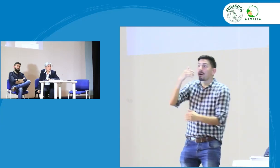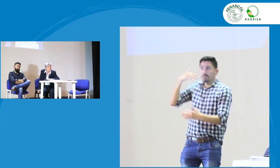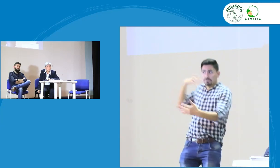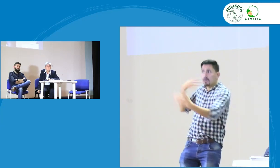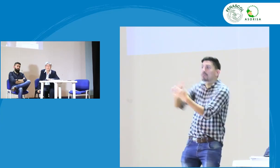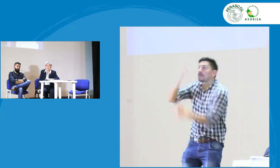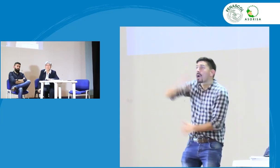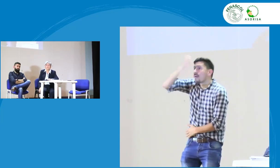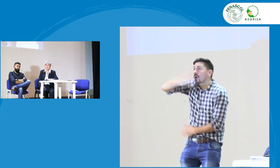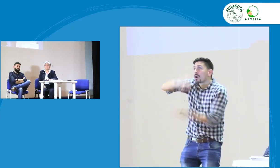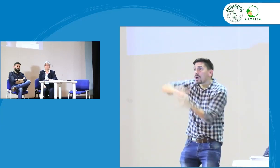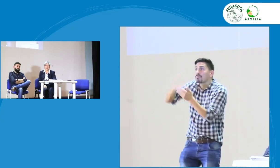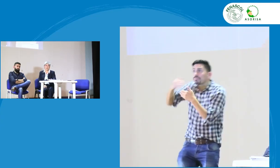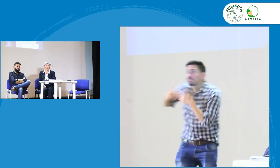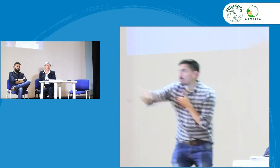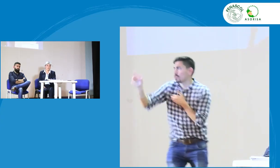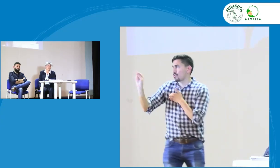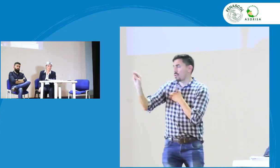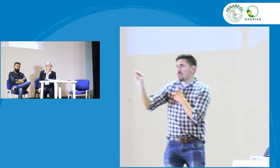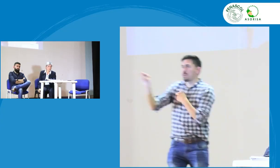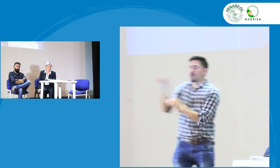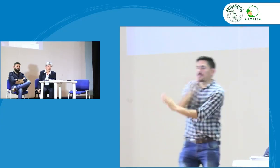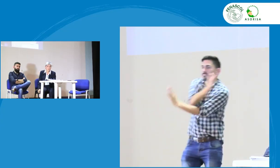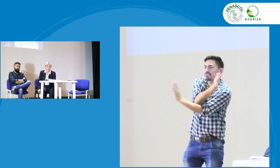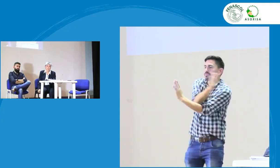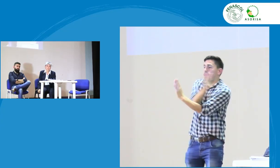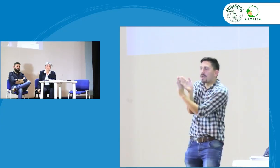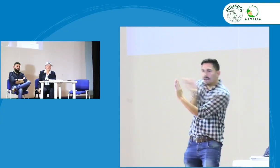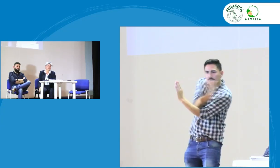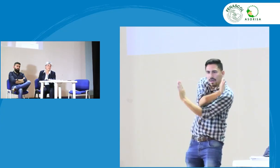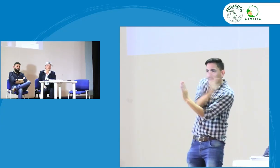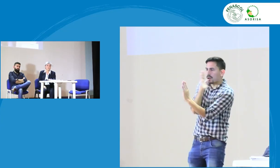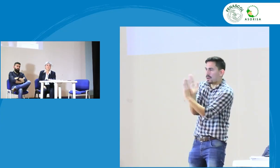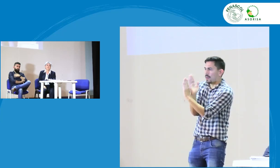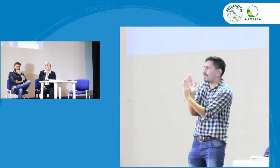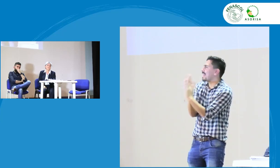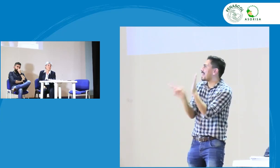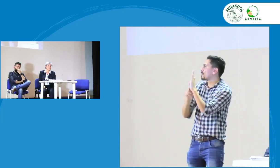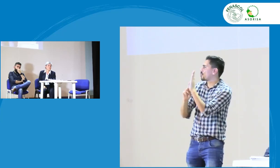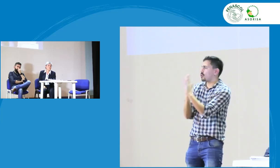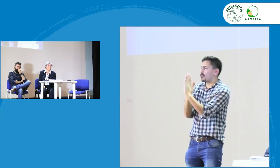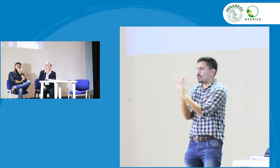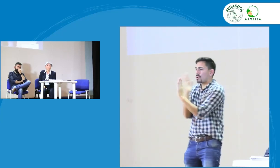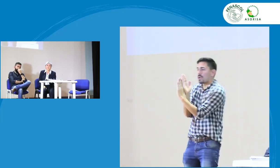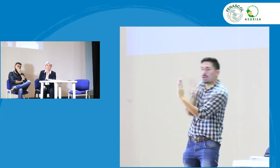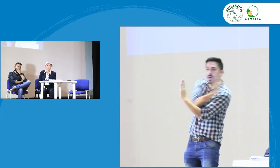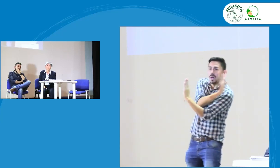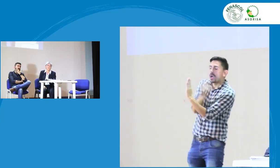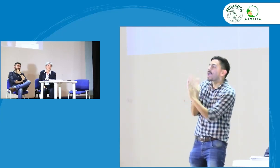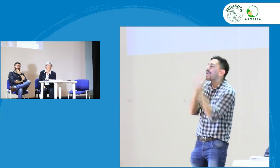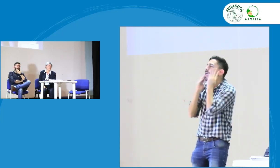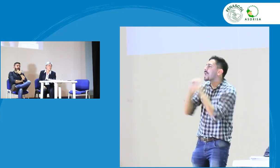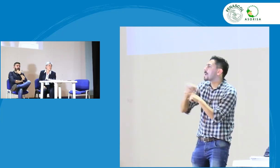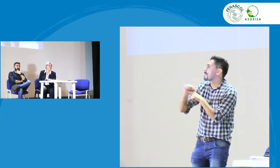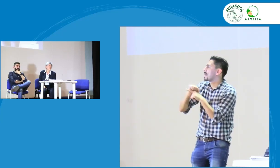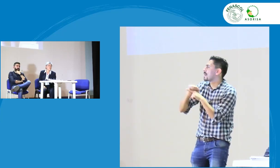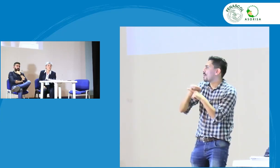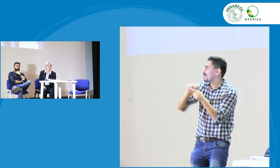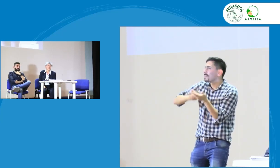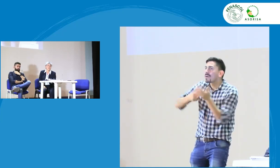pero pues esta evaluación es un proceso que se viene haciendo y no va a ser para todos, va a ser para los intérpretes